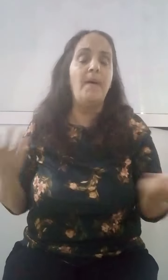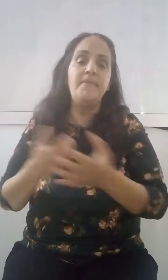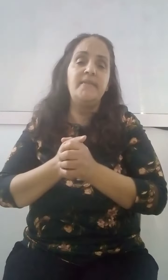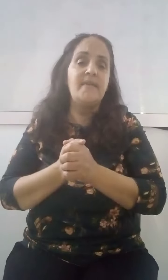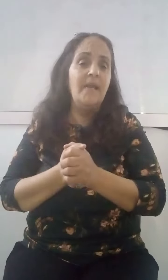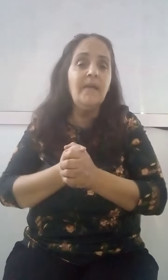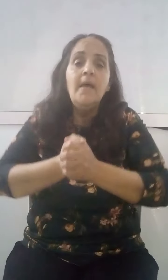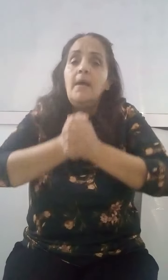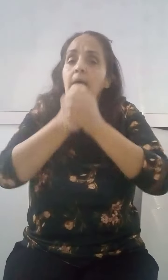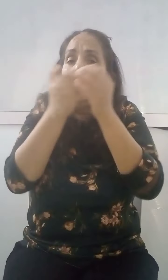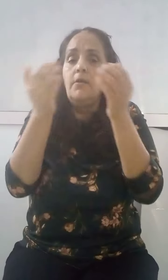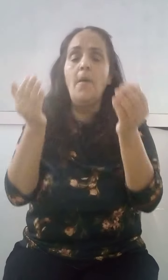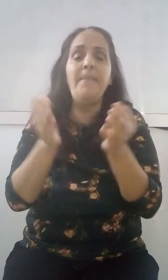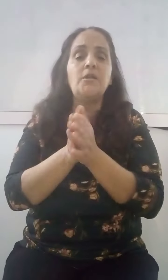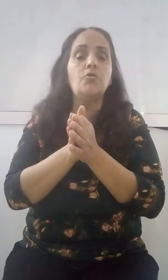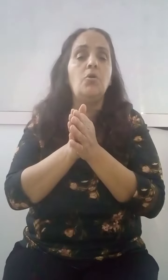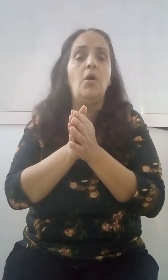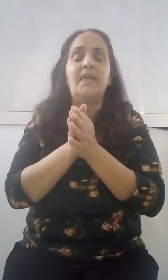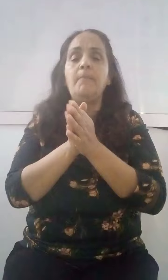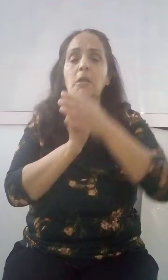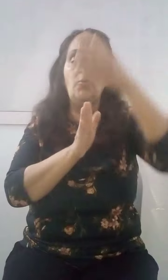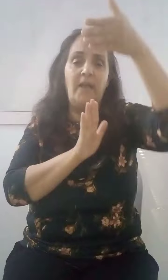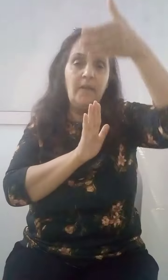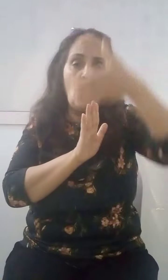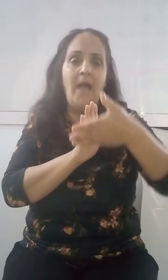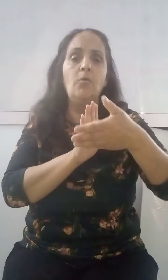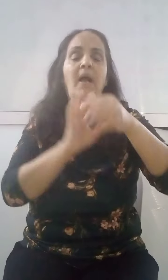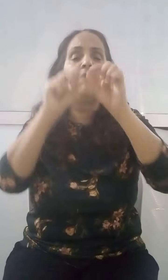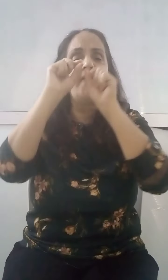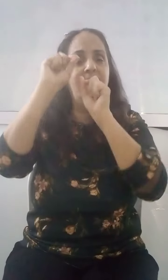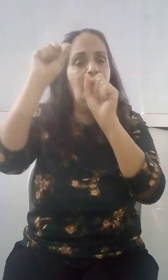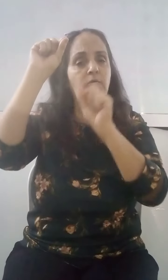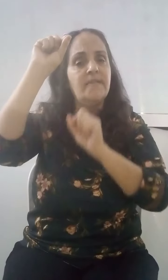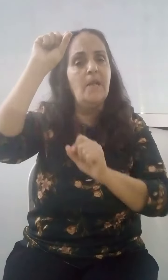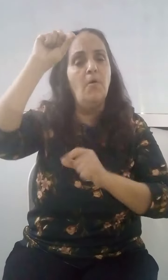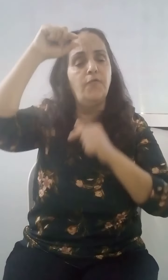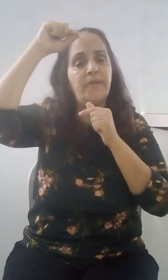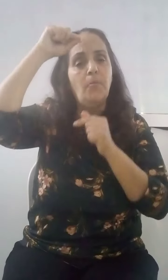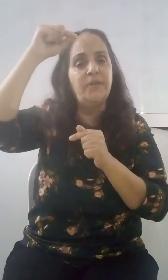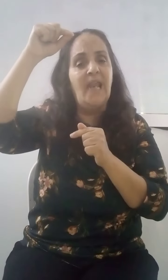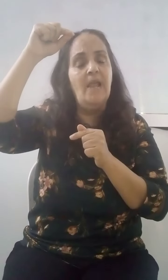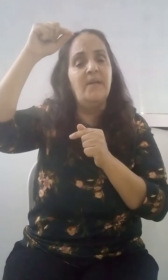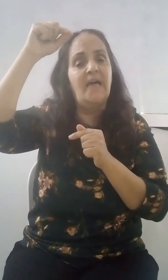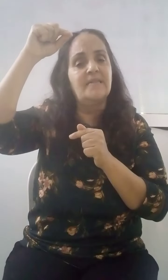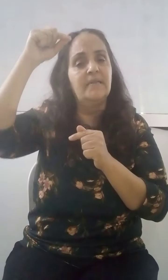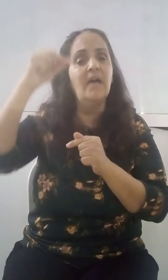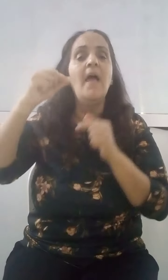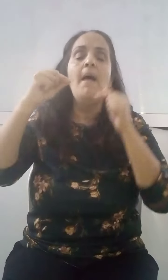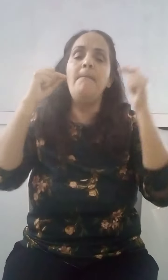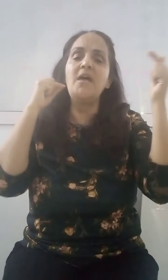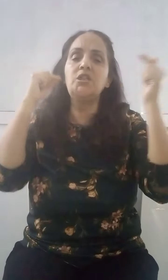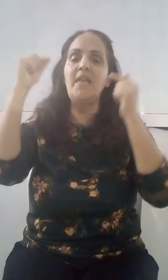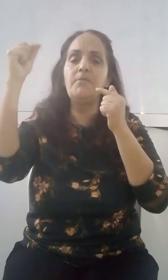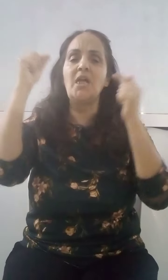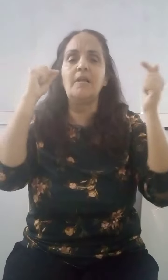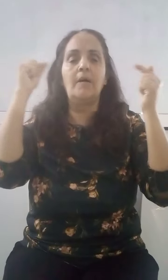فما تجارب تحرير كمساء الأكتفيذ التي يفعلها